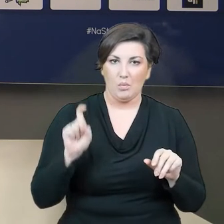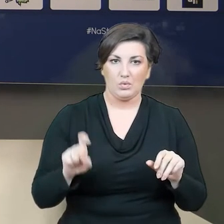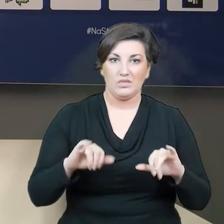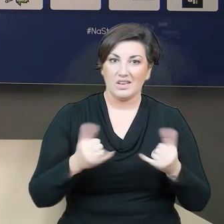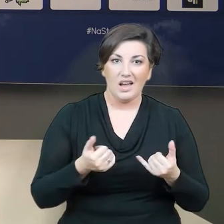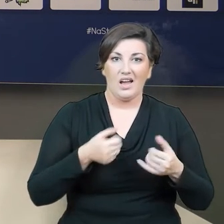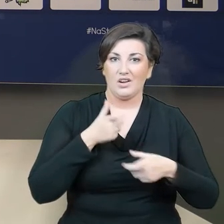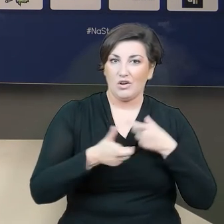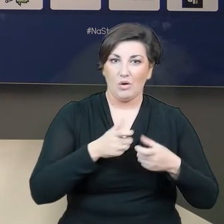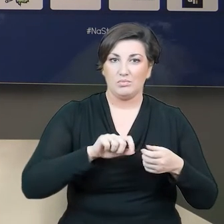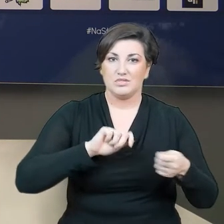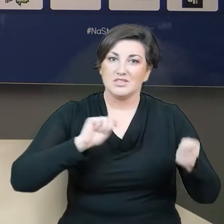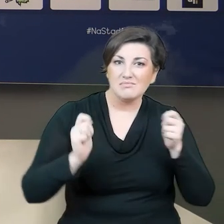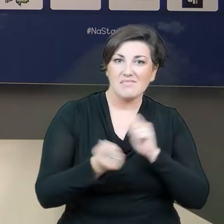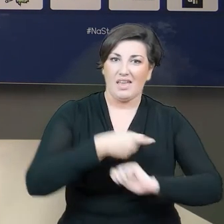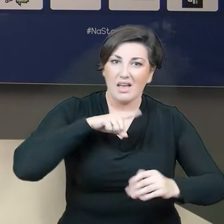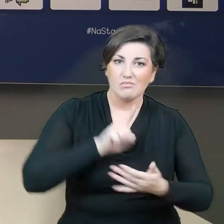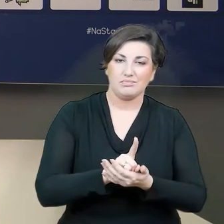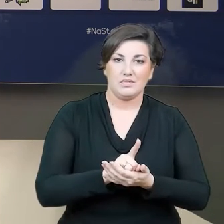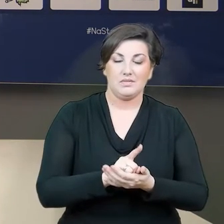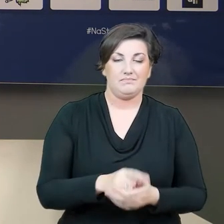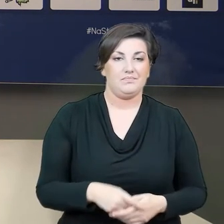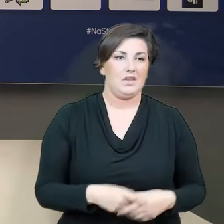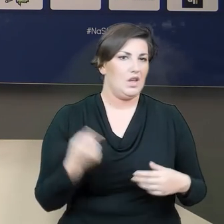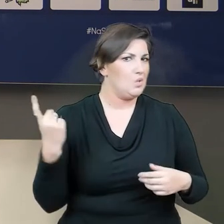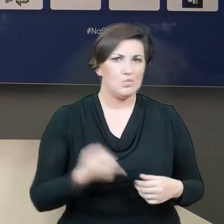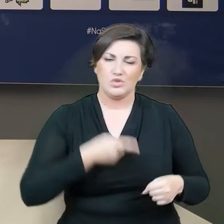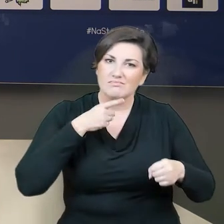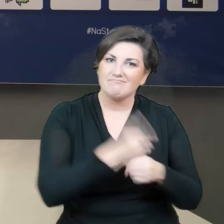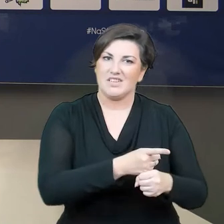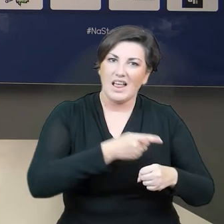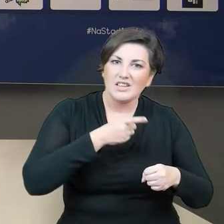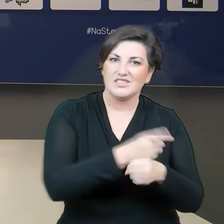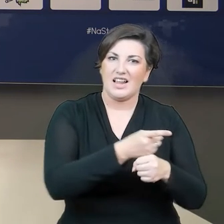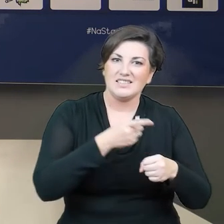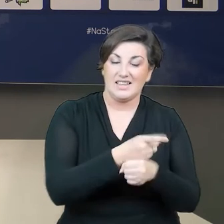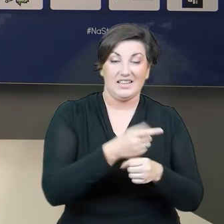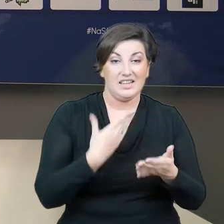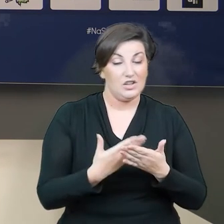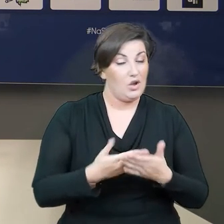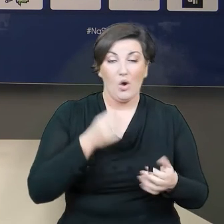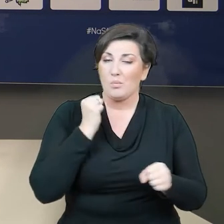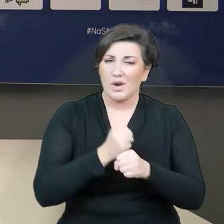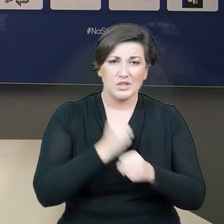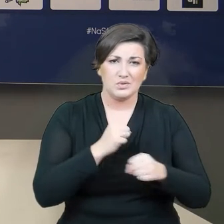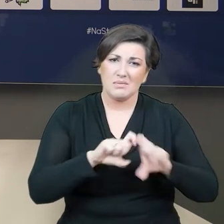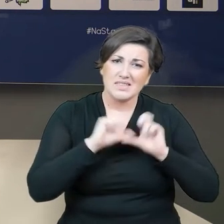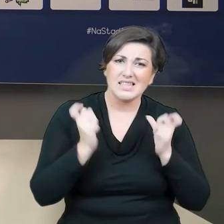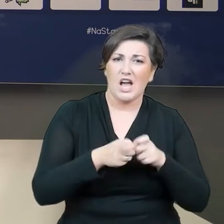zdobyć pełną pulę? Musimy strzelać w ramki. Dlatego pracujemy nad skutecznością w każdej formie. Nawet po